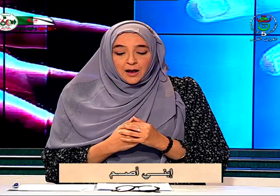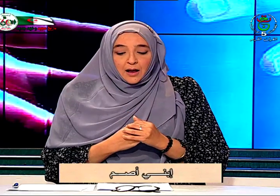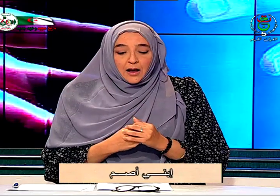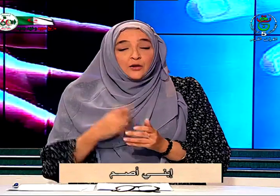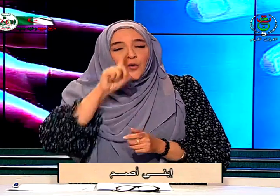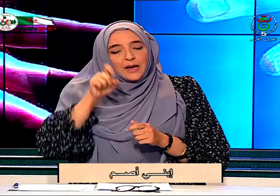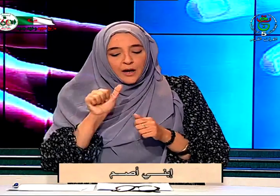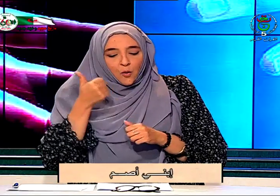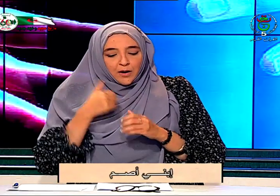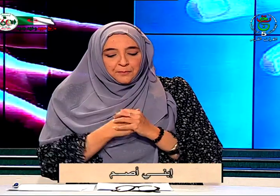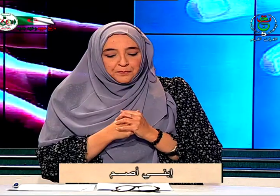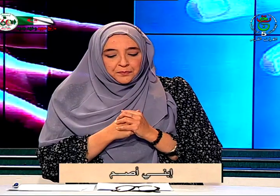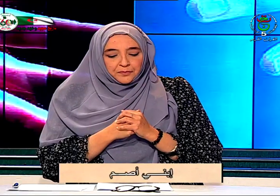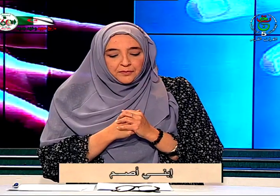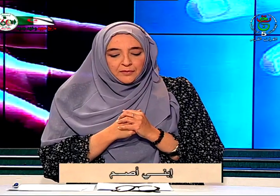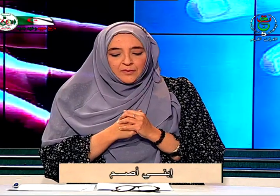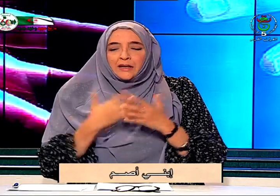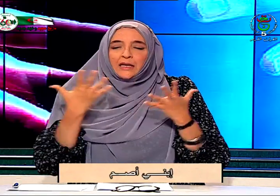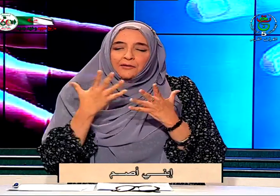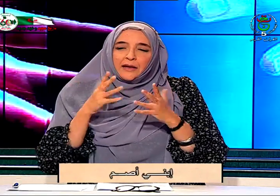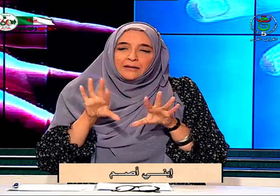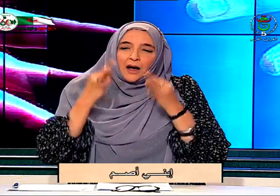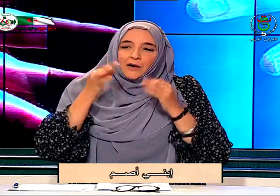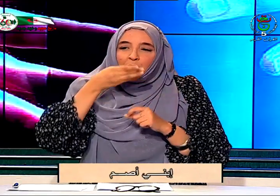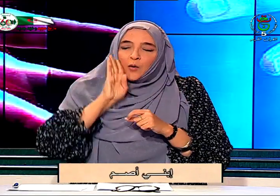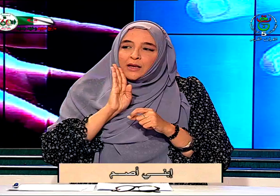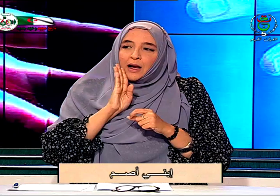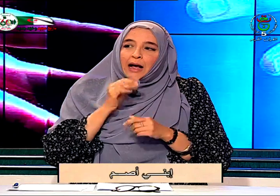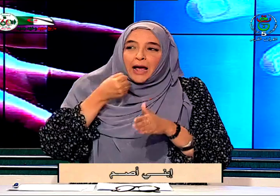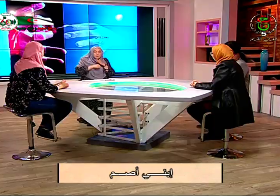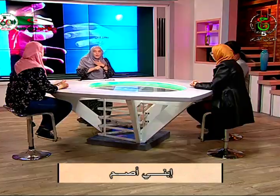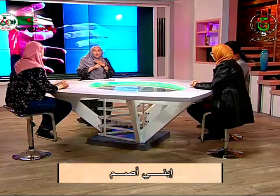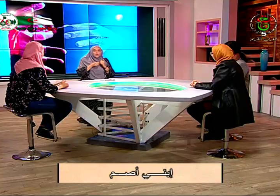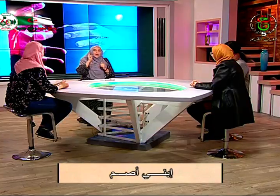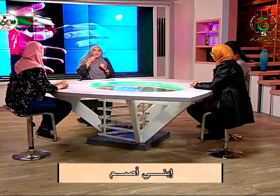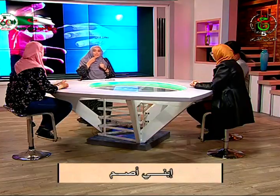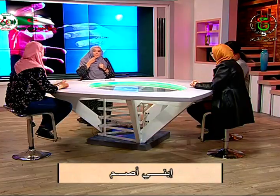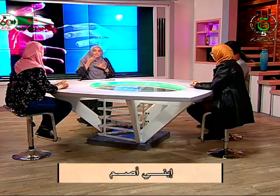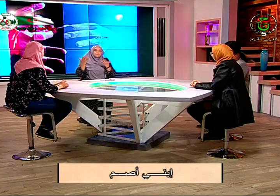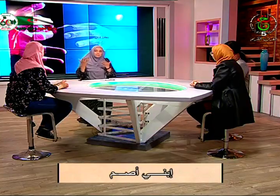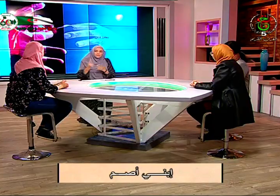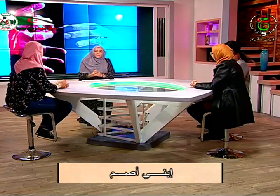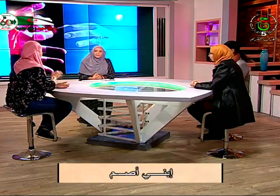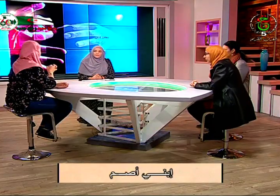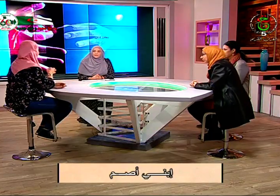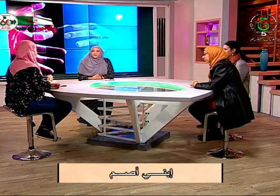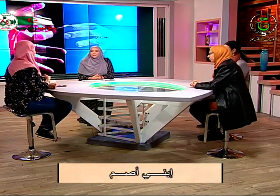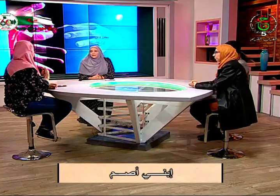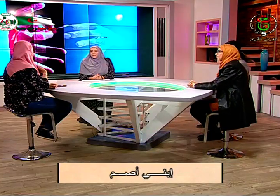سؤالي الأول كيف يتعرف الأولية على أن ابنهم أصم نعم